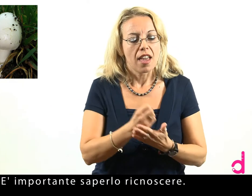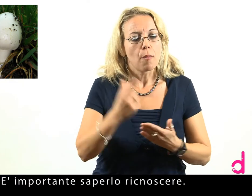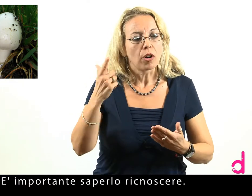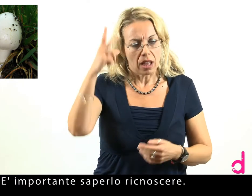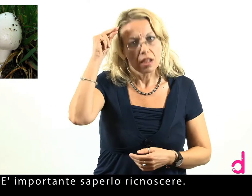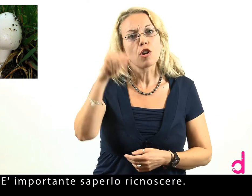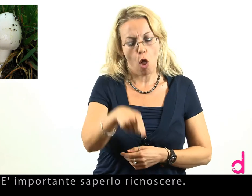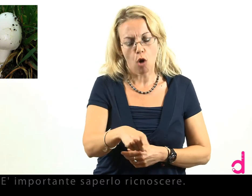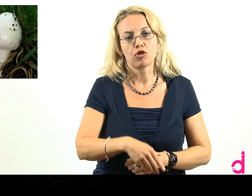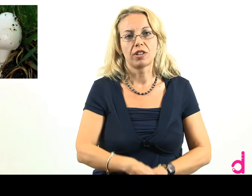riconoscere.